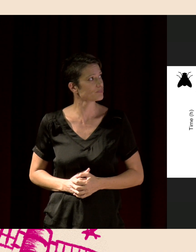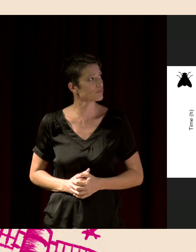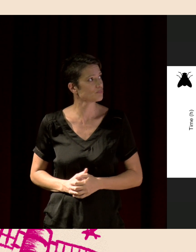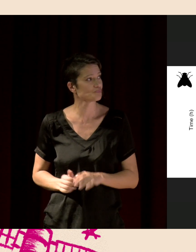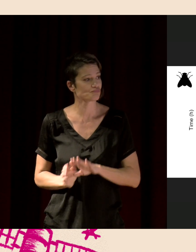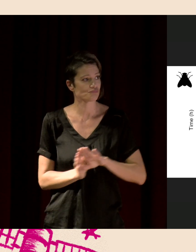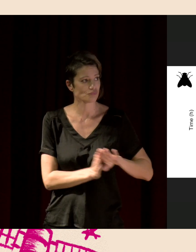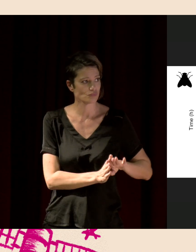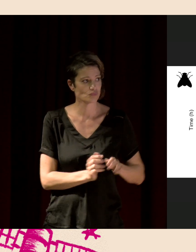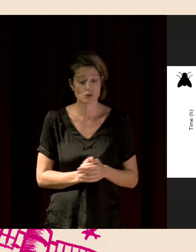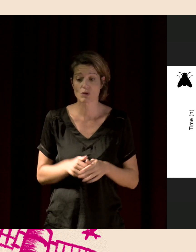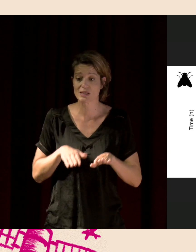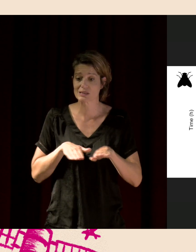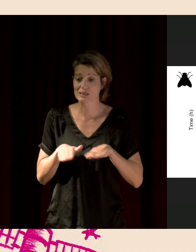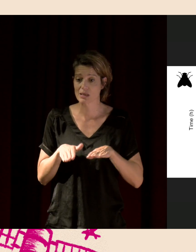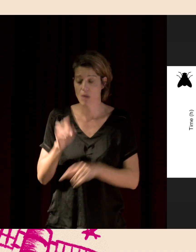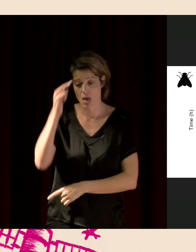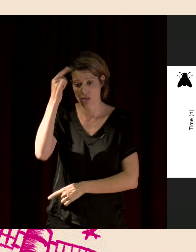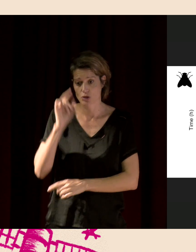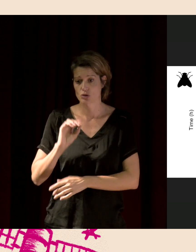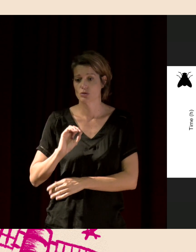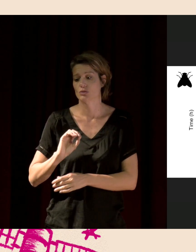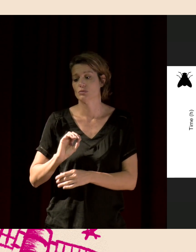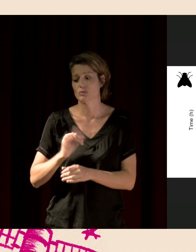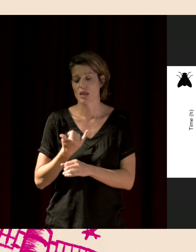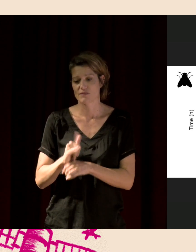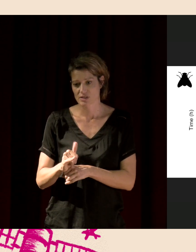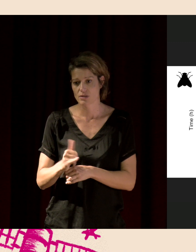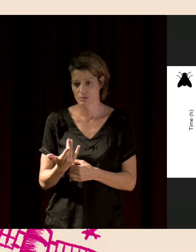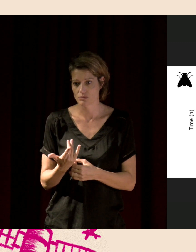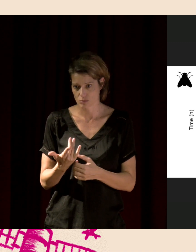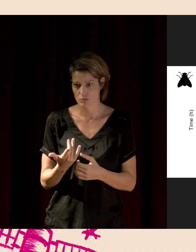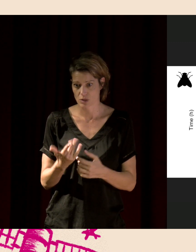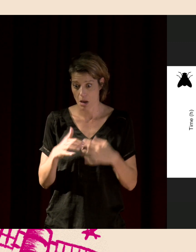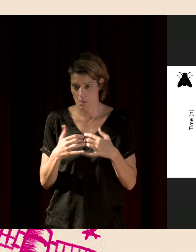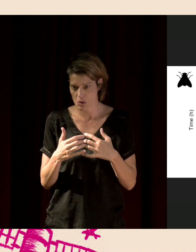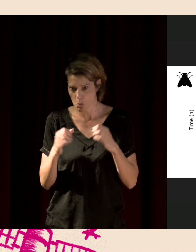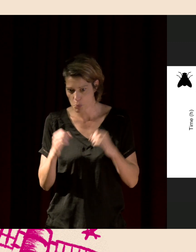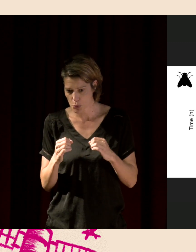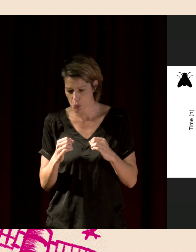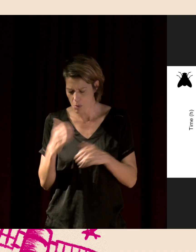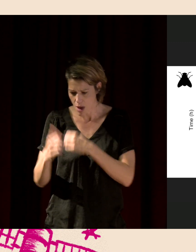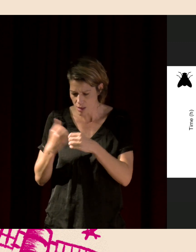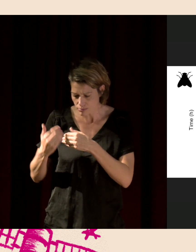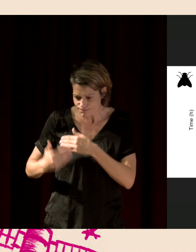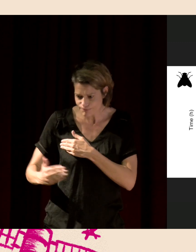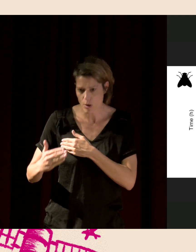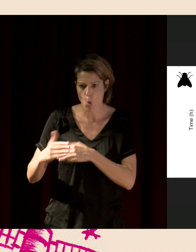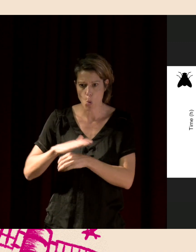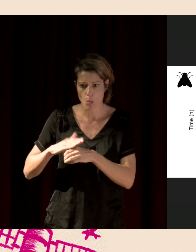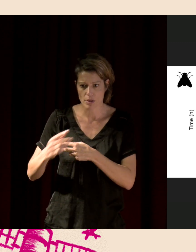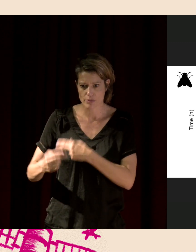systèmes d'intelligence artificielle, on a pu suivre, sur une année complète, quand est-ce qu'il y avait des bourdonnements, donc de la